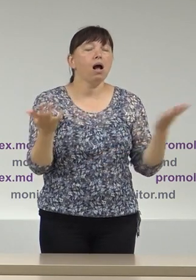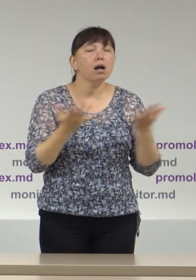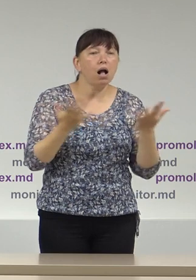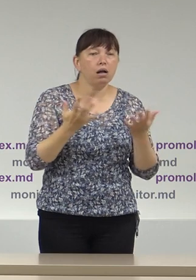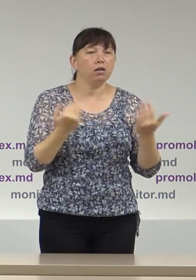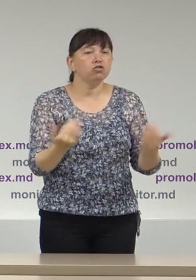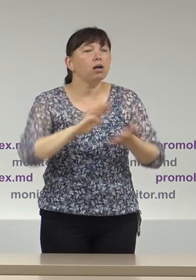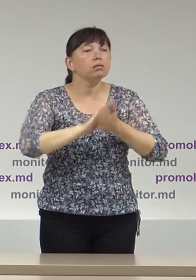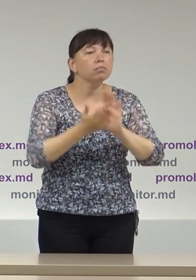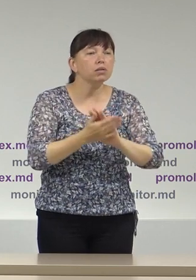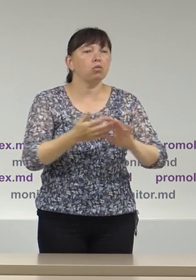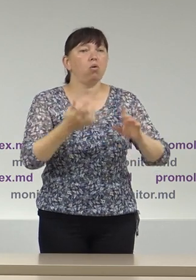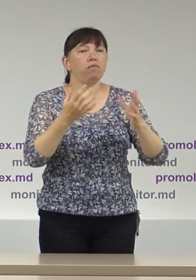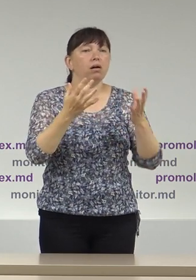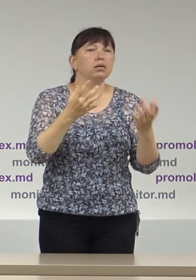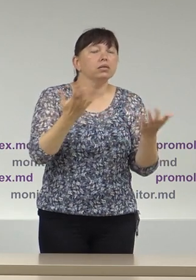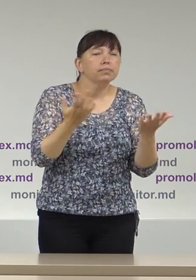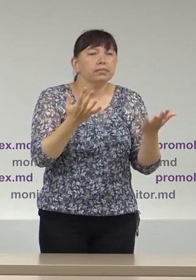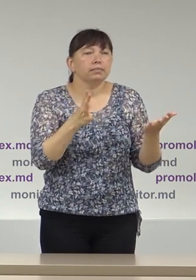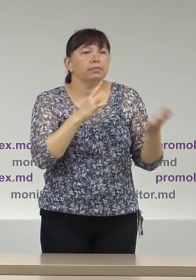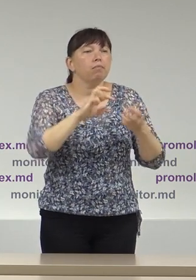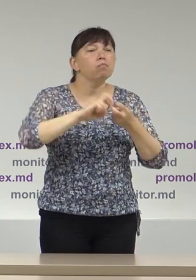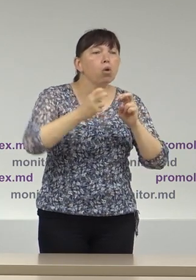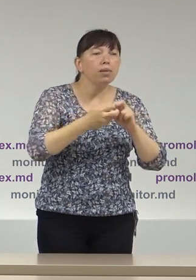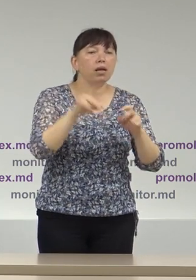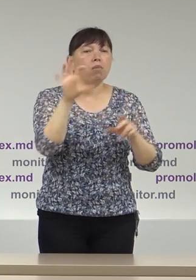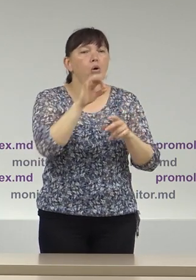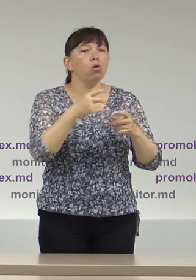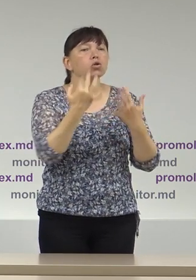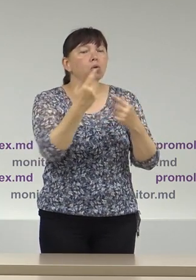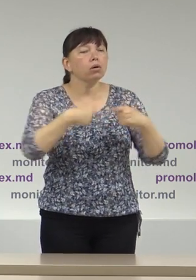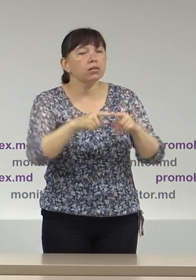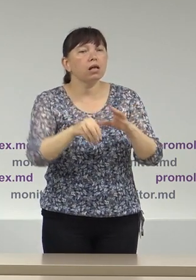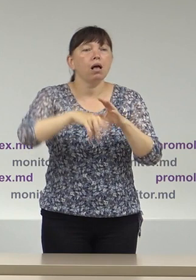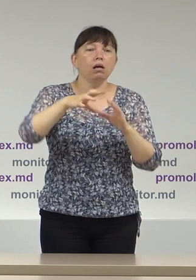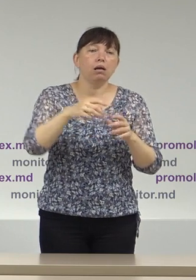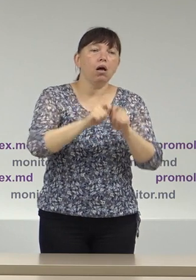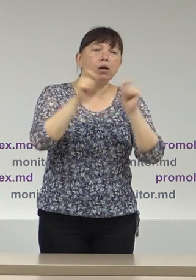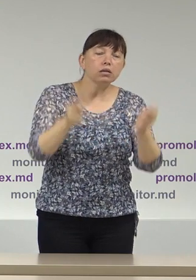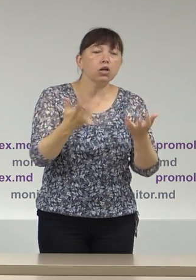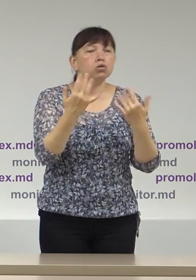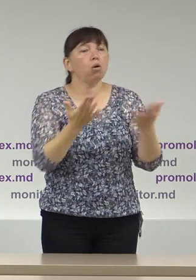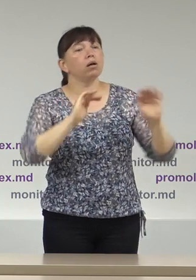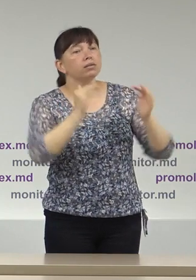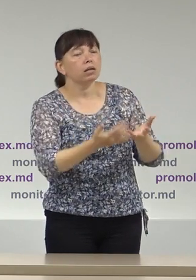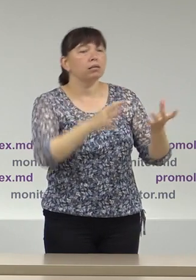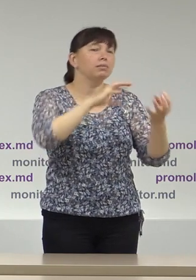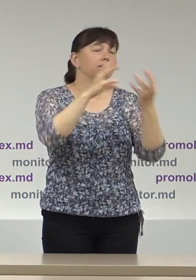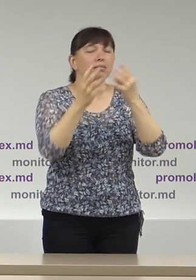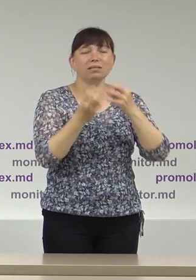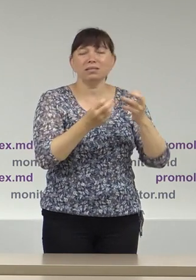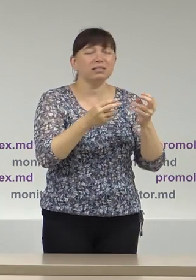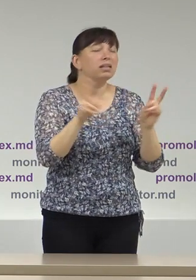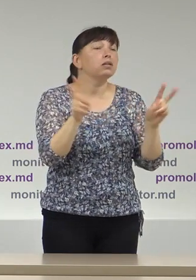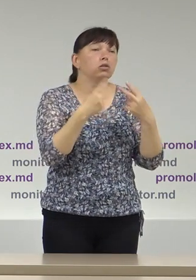jurul respectivei decizii au fost unele semnificative și presiunile și tensiunile trebuie reduse din toate